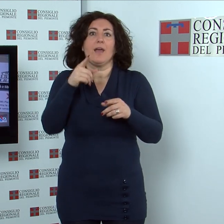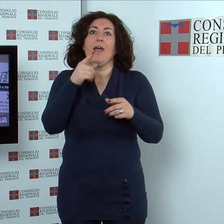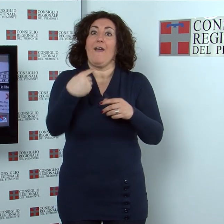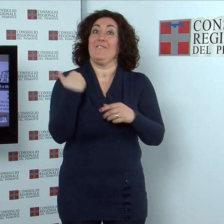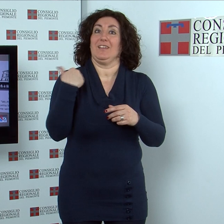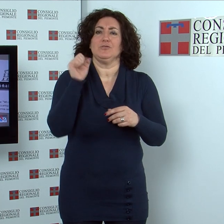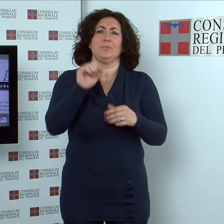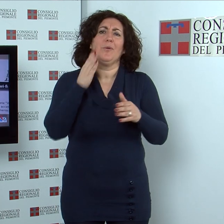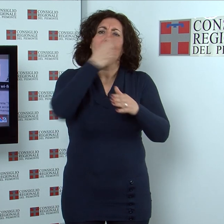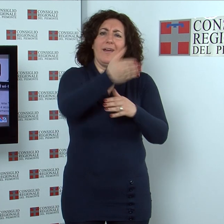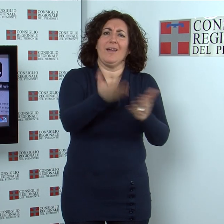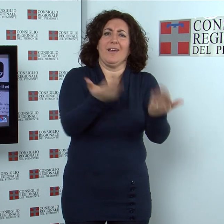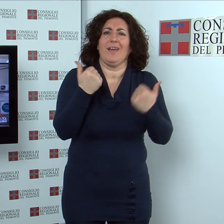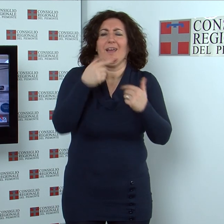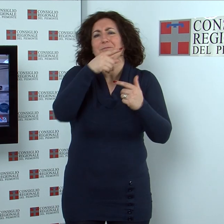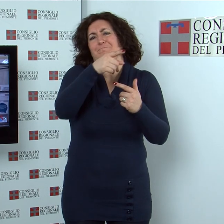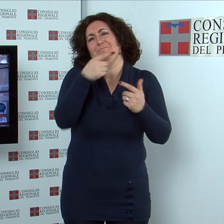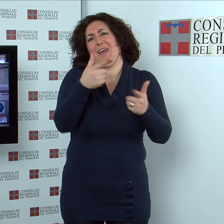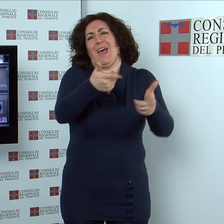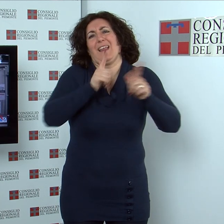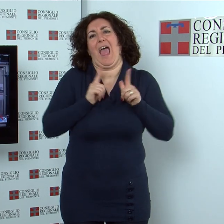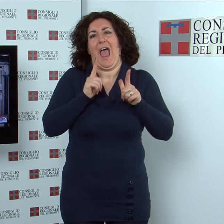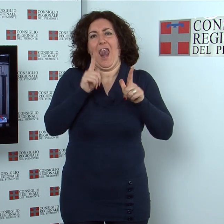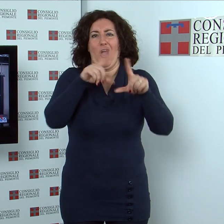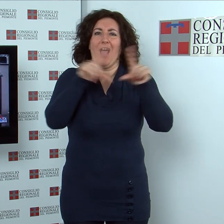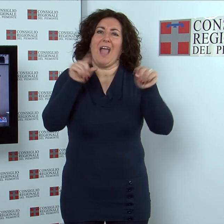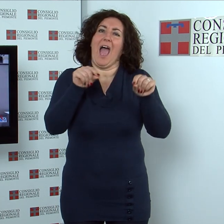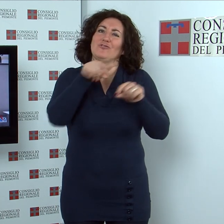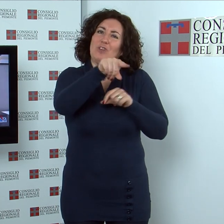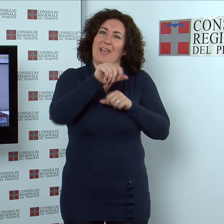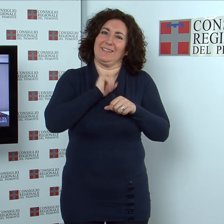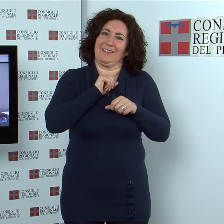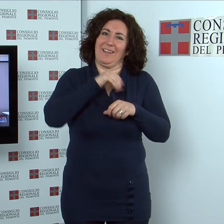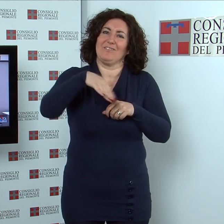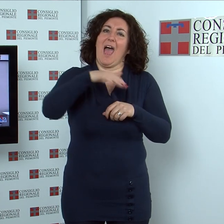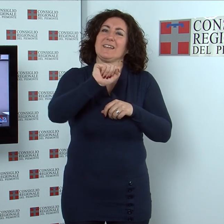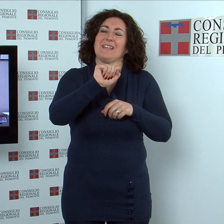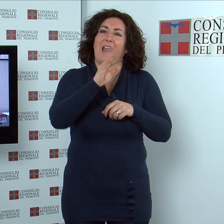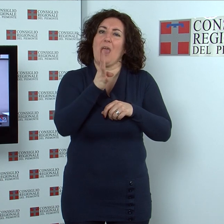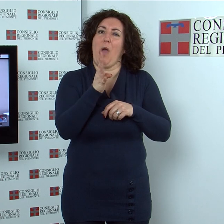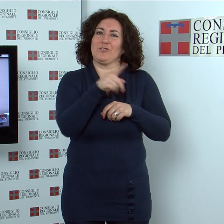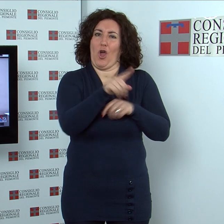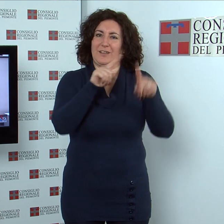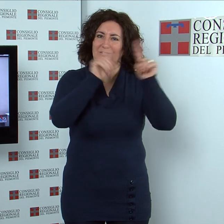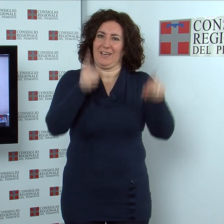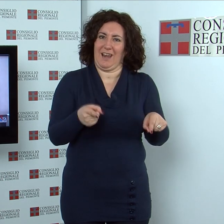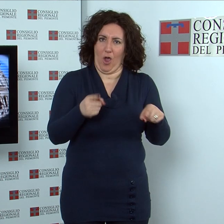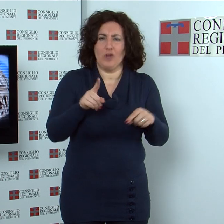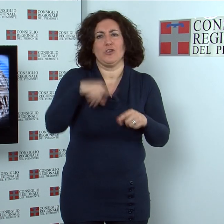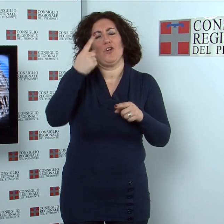Via Arsenale 14. A fine anno un gruppo di esperti sceglierà le foto migliori che verranno premiate a Palazzo Lascaris. Storia